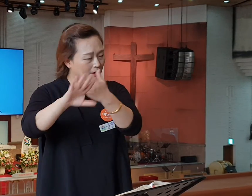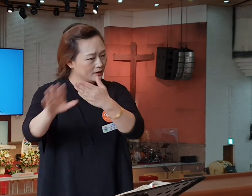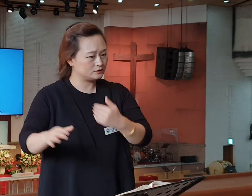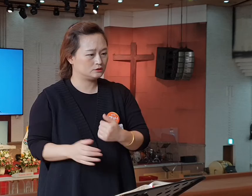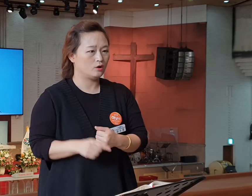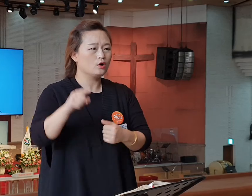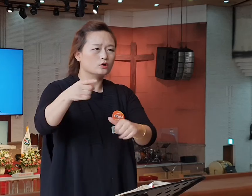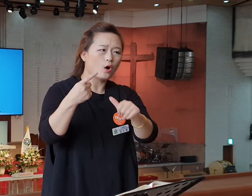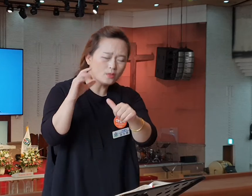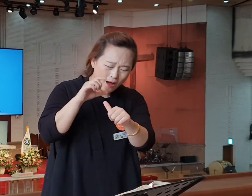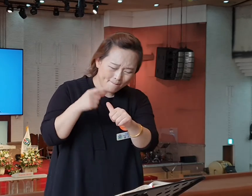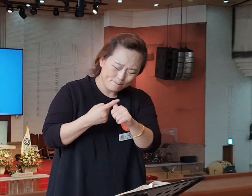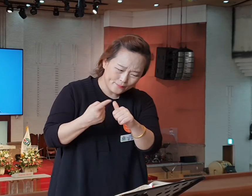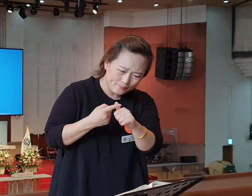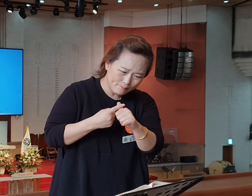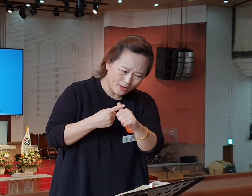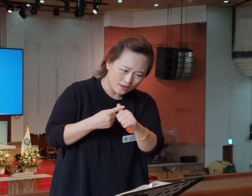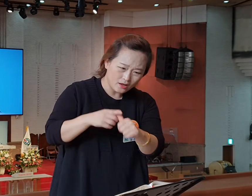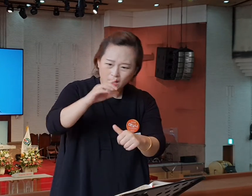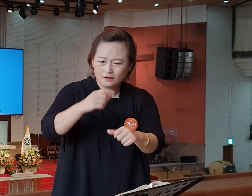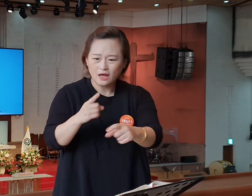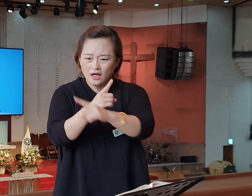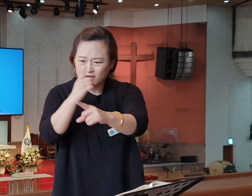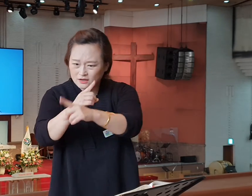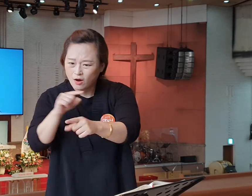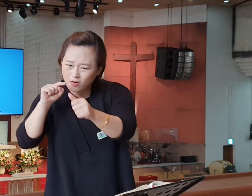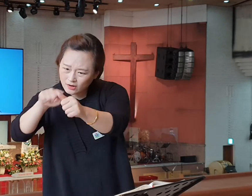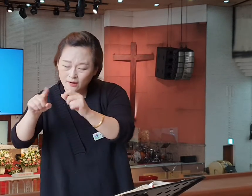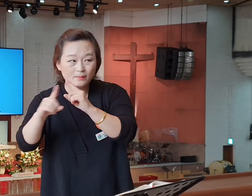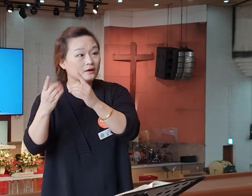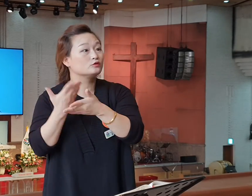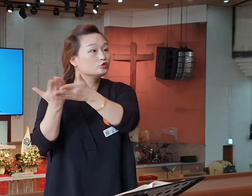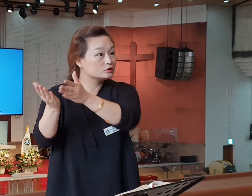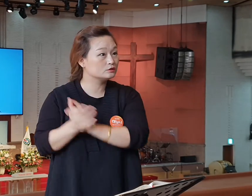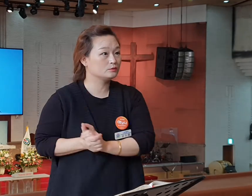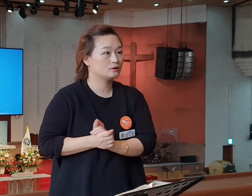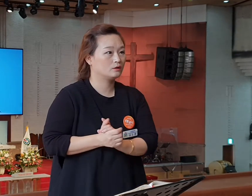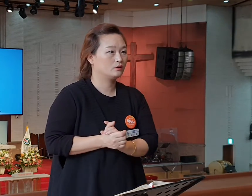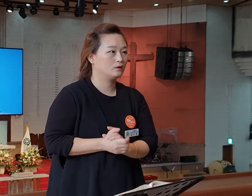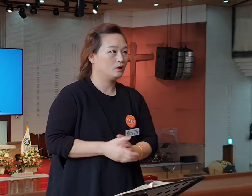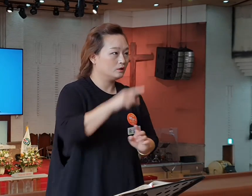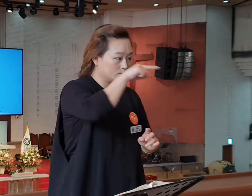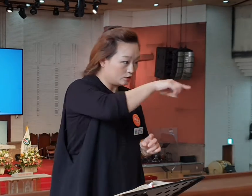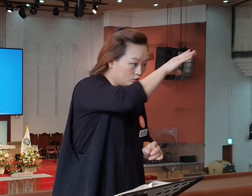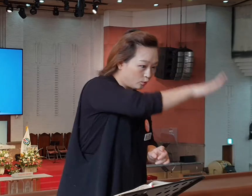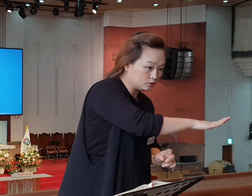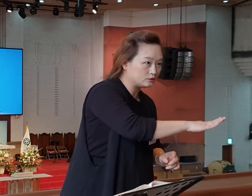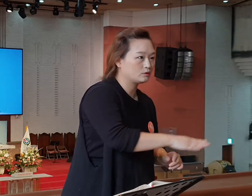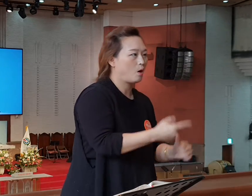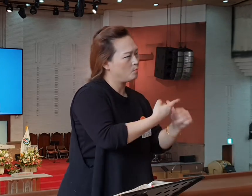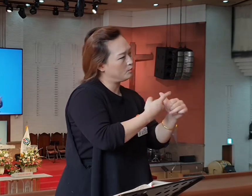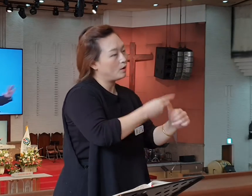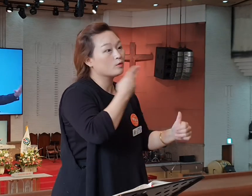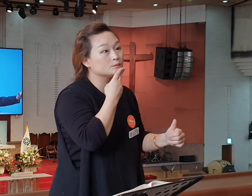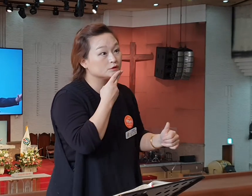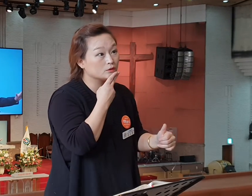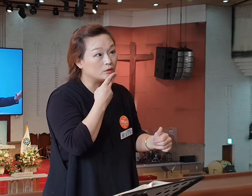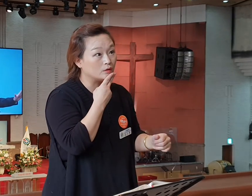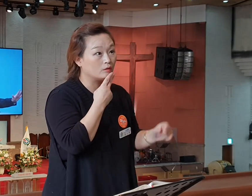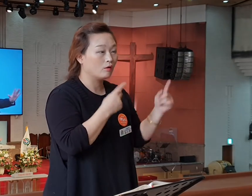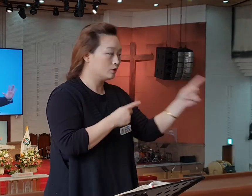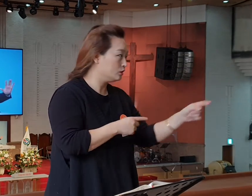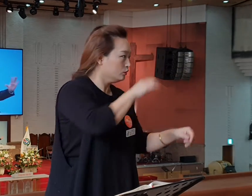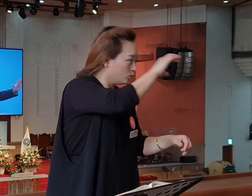핍박을 이겨라, 박해를 이겨라 얘기하는 거 아니에요. 에베소 교회는 핍박 없습니다. 박해 없습니다. 아데비를